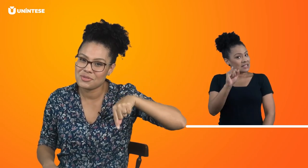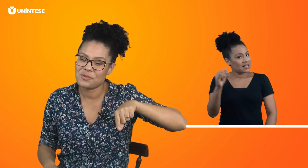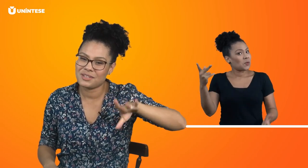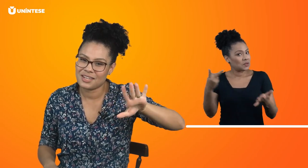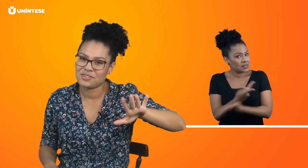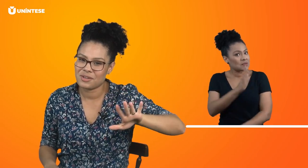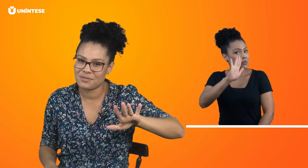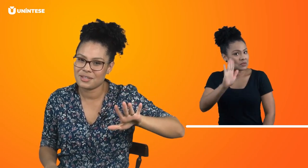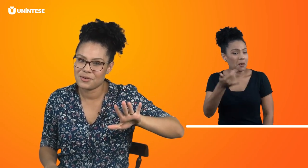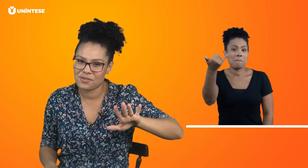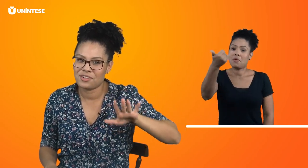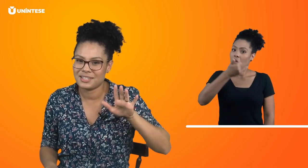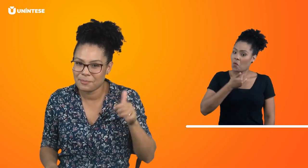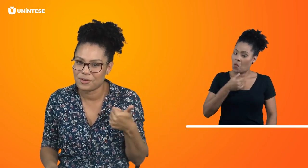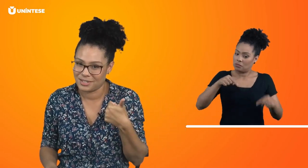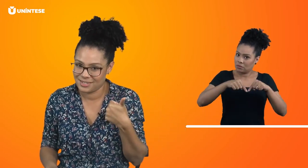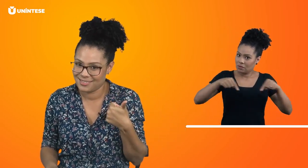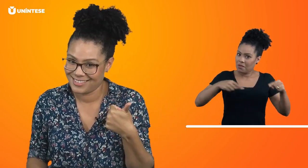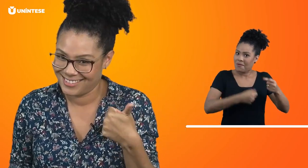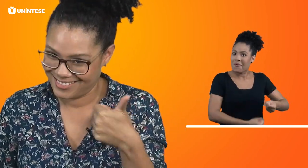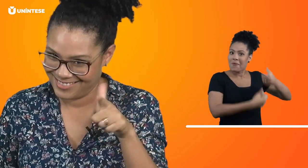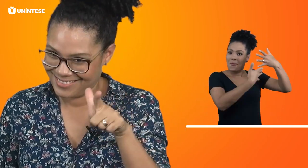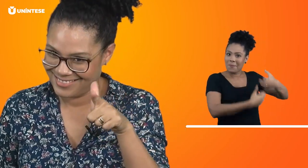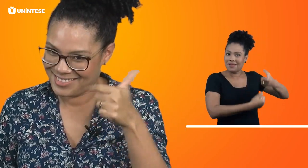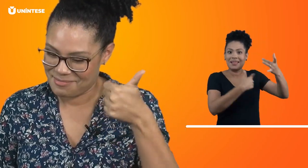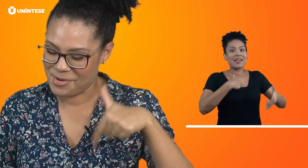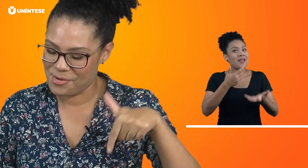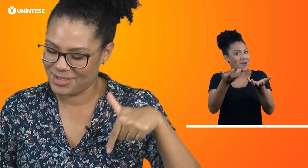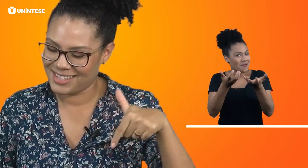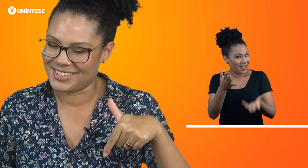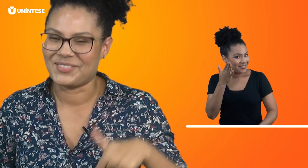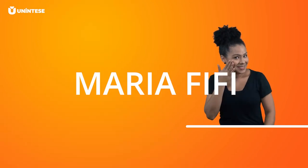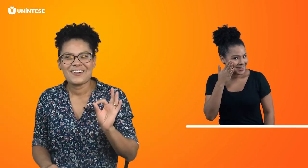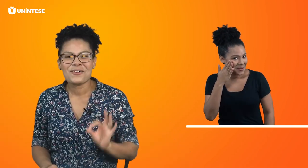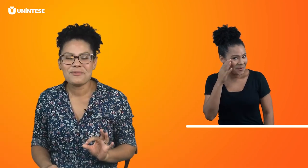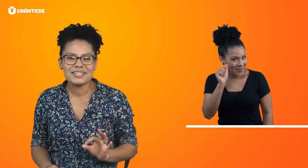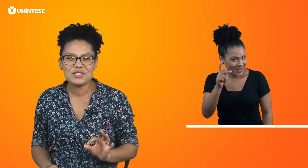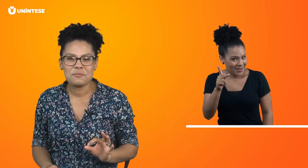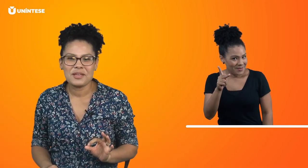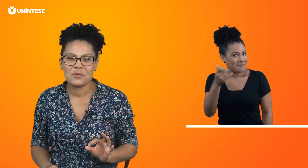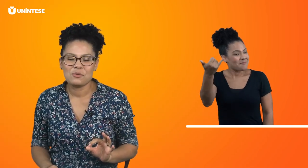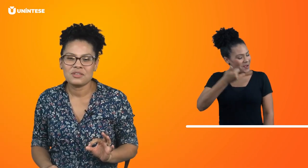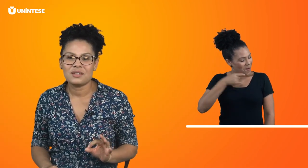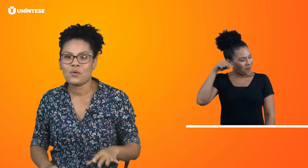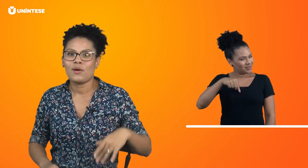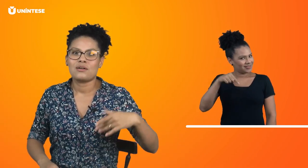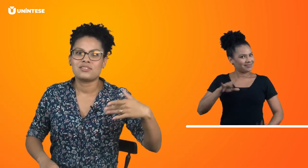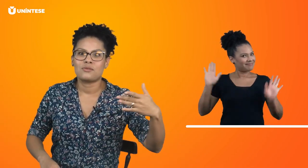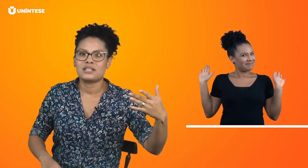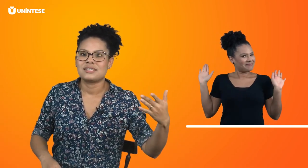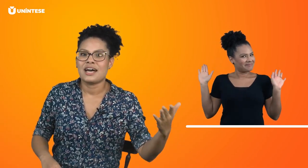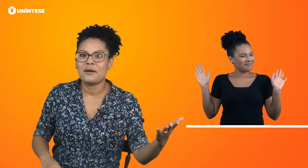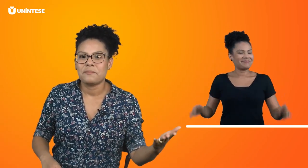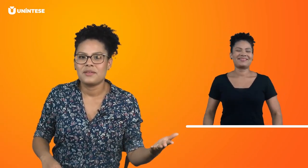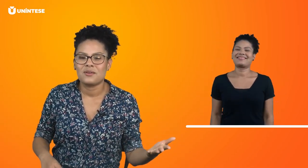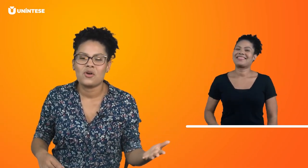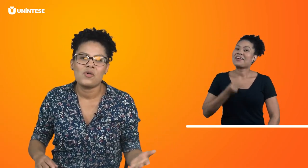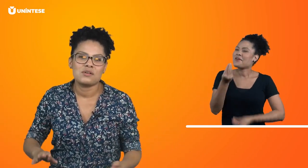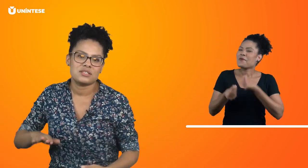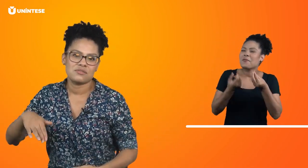nos comentários que eu quero saber que eu vou ler depois. Me conta aqui. Como que a gente pergunta qual é o seu WhatsApp, qual é o seu